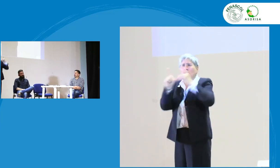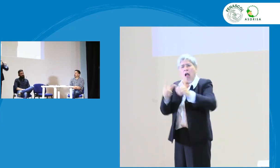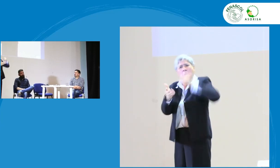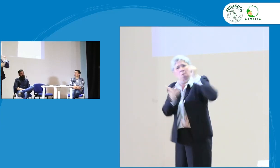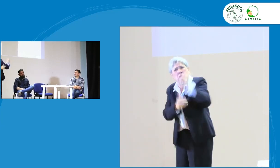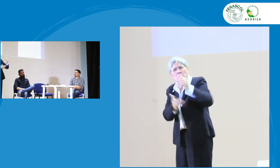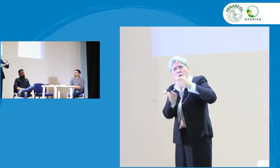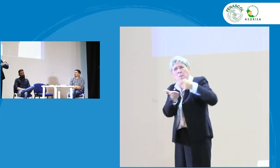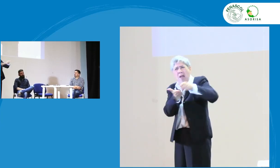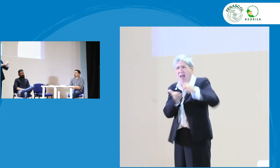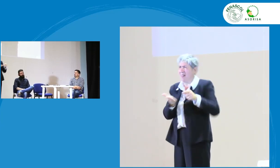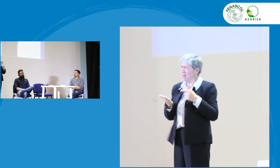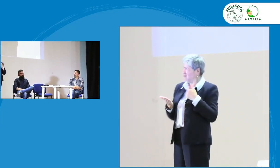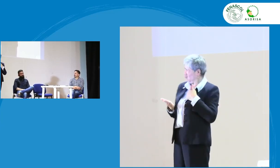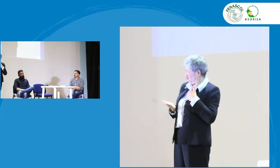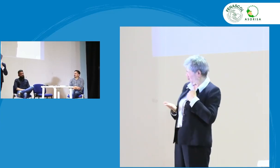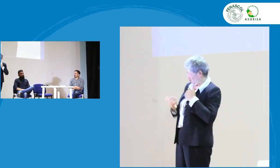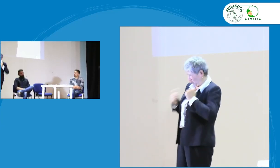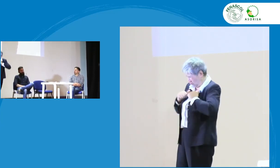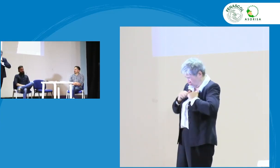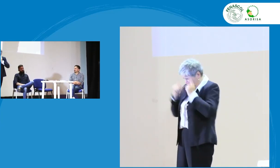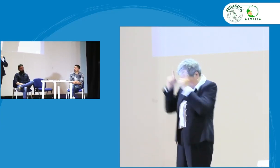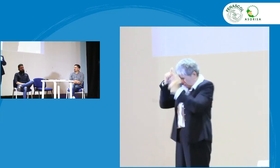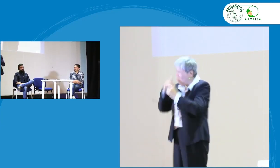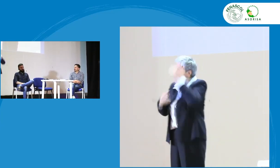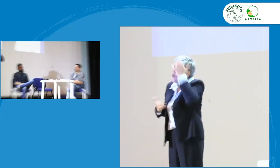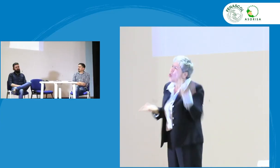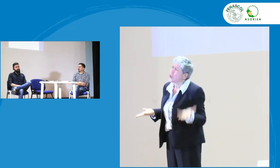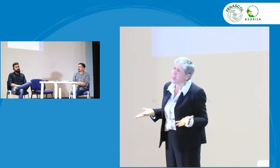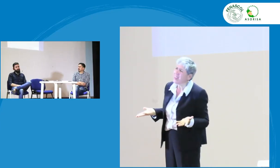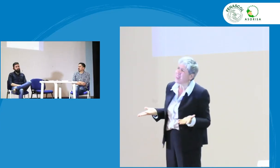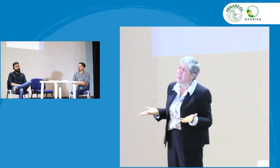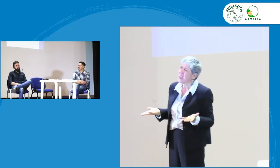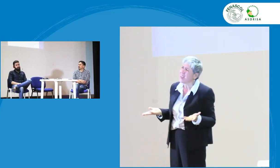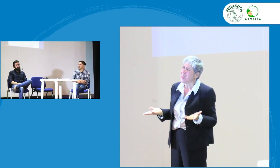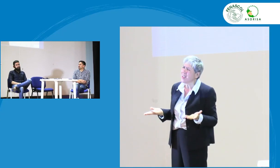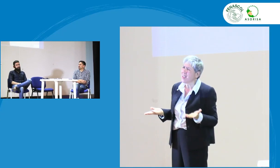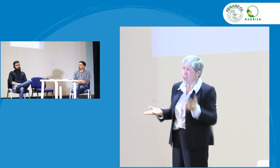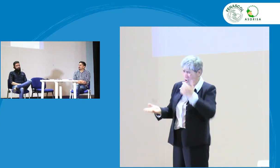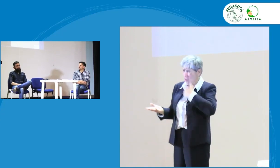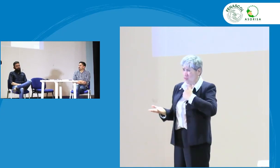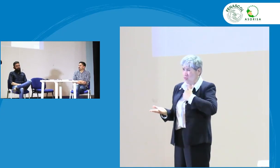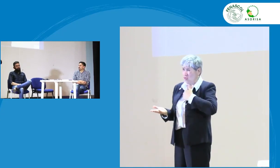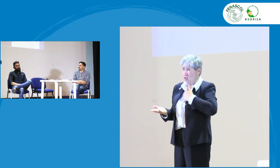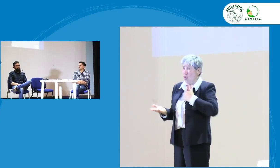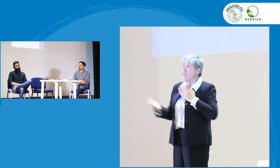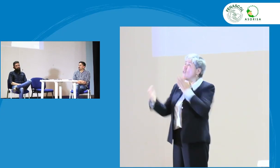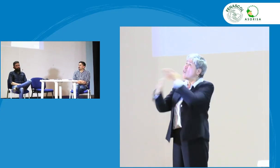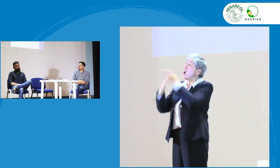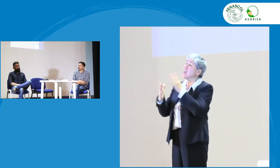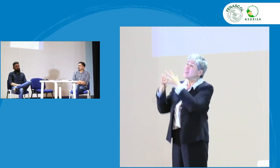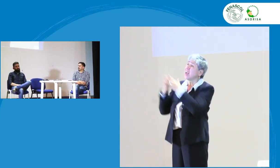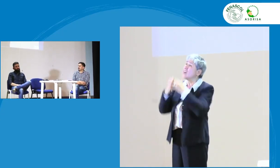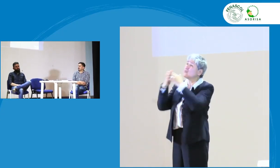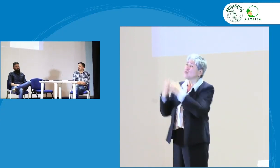tengan que pagar el diplomado y tengan que seguir con estos estudios universitarios. Uno dice, ¿por qué? Nosotros,